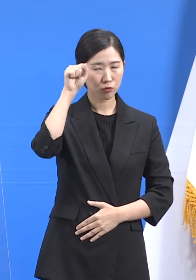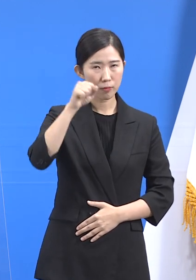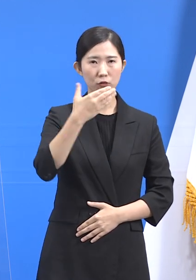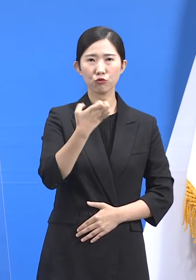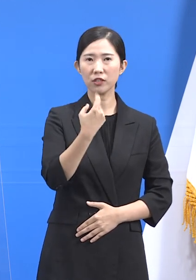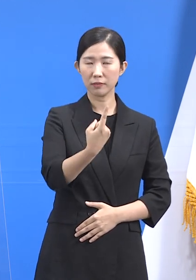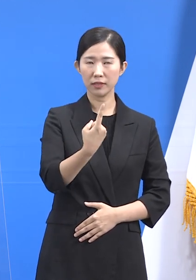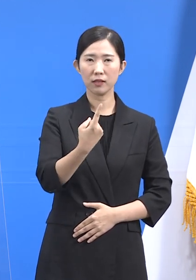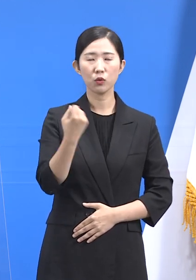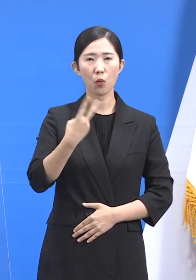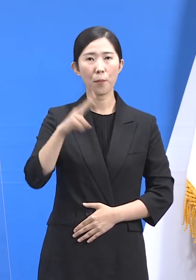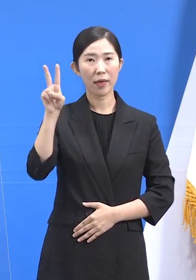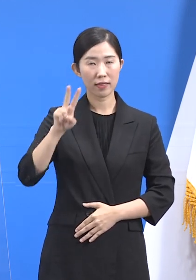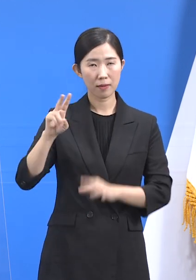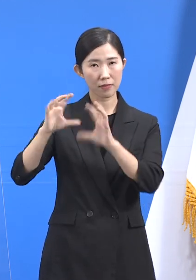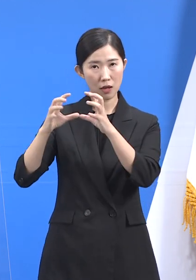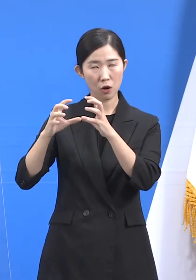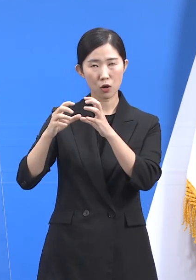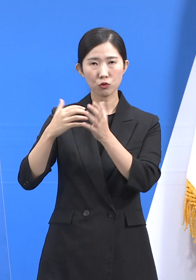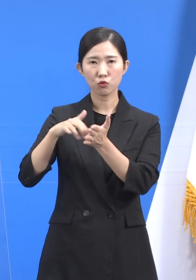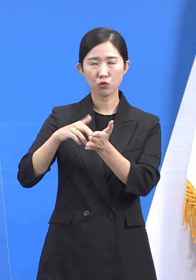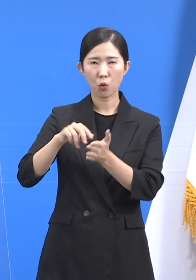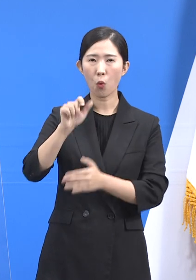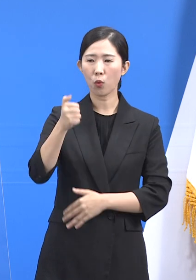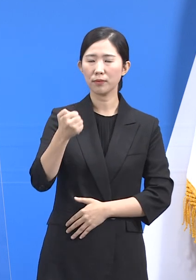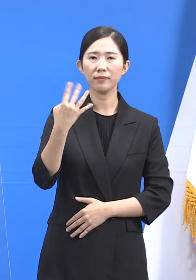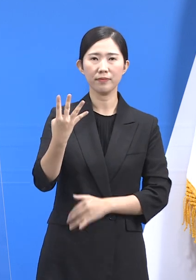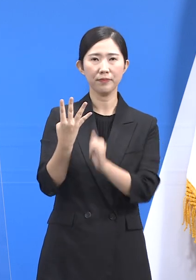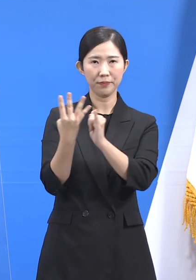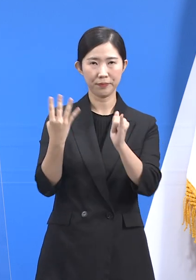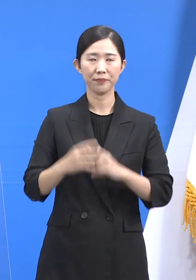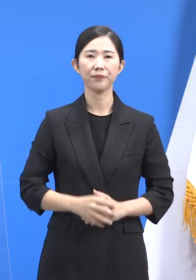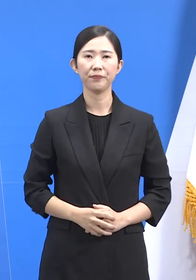91명, 베트남 54명 순입니다.